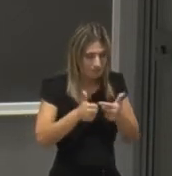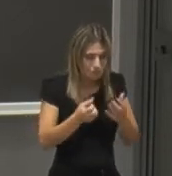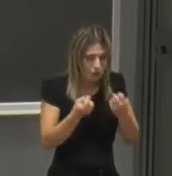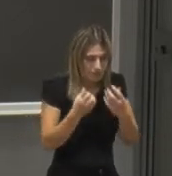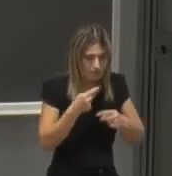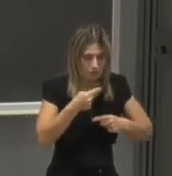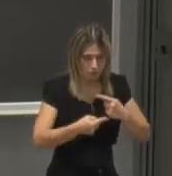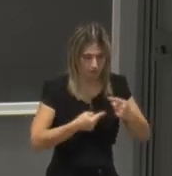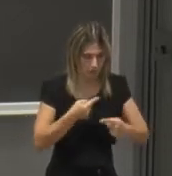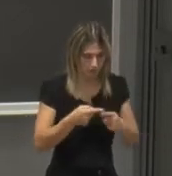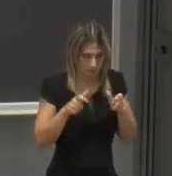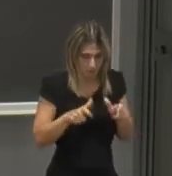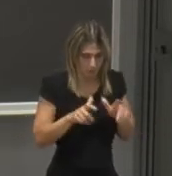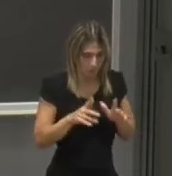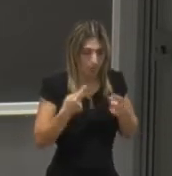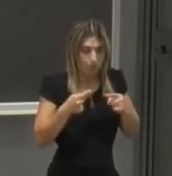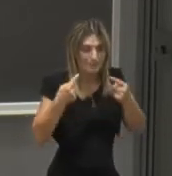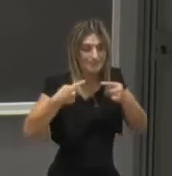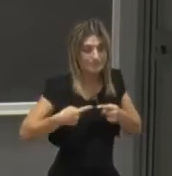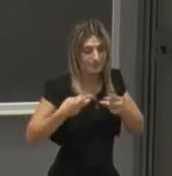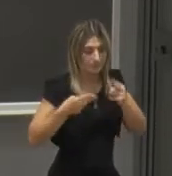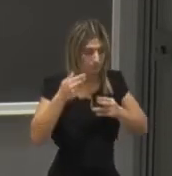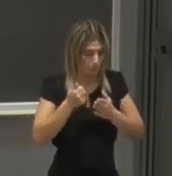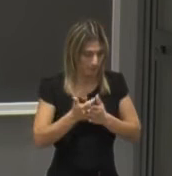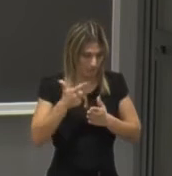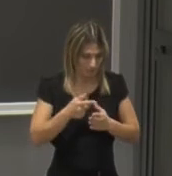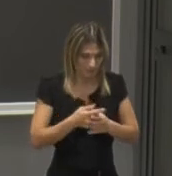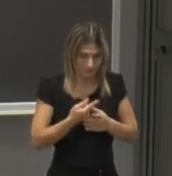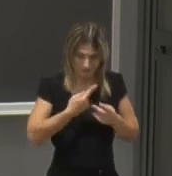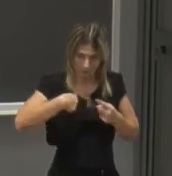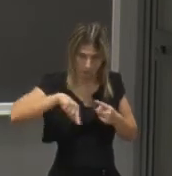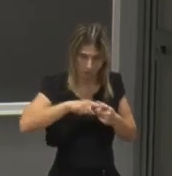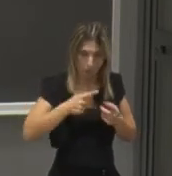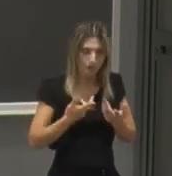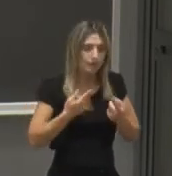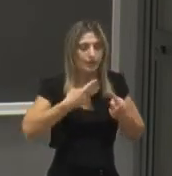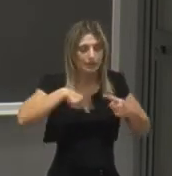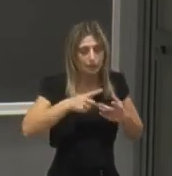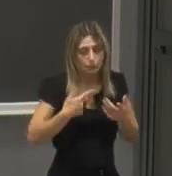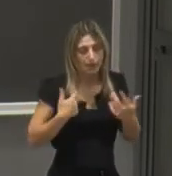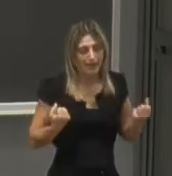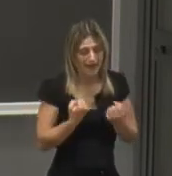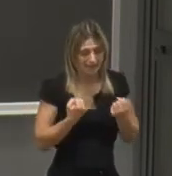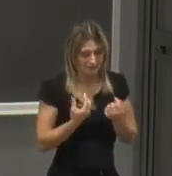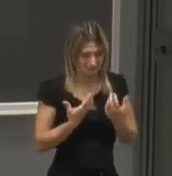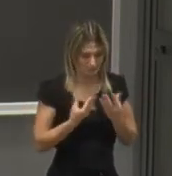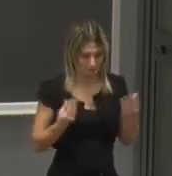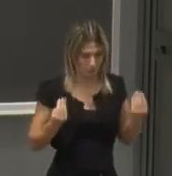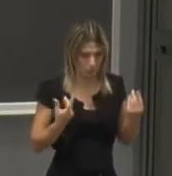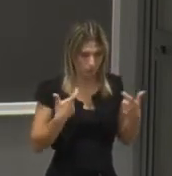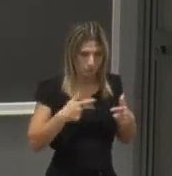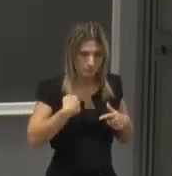continua questa è una delle sfide più importanti per noi sulla quale sfida siamo molto attivi perché